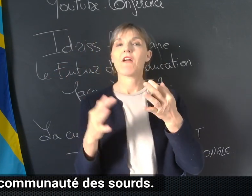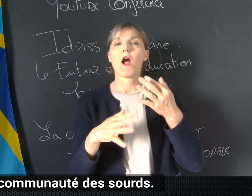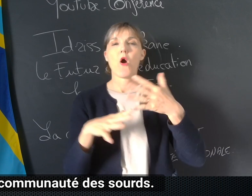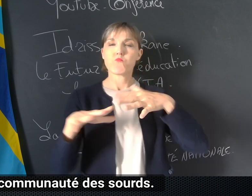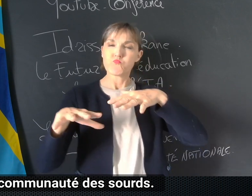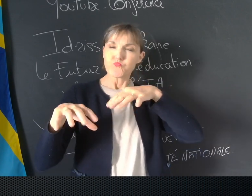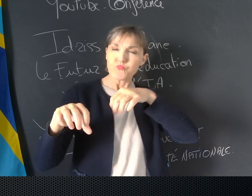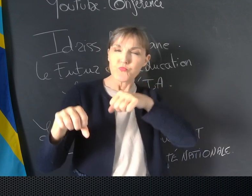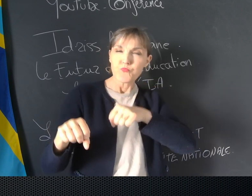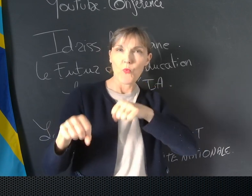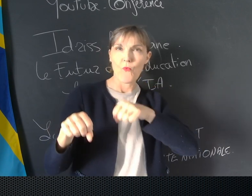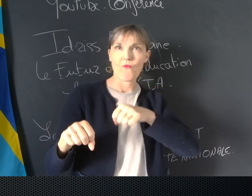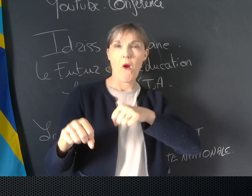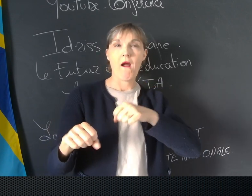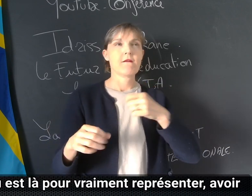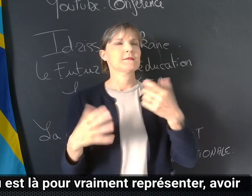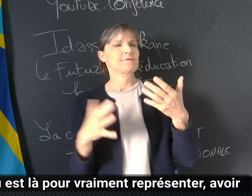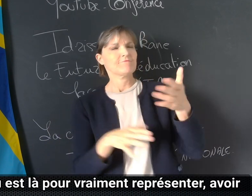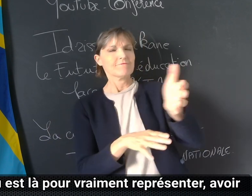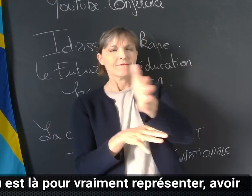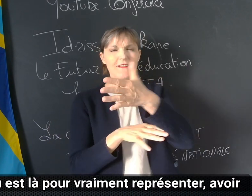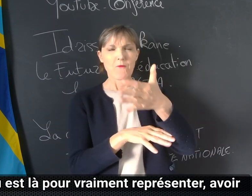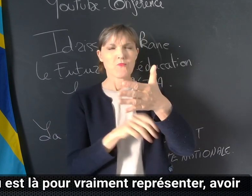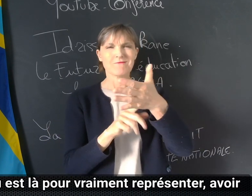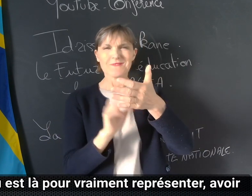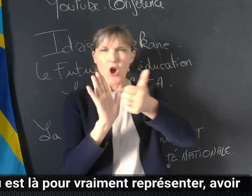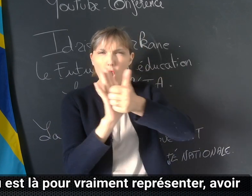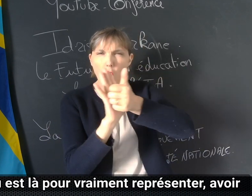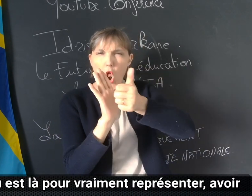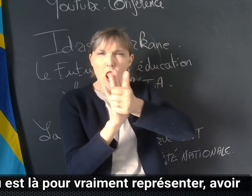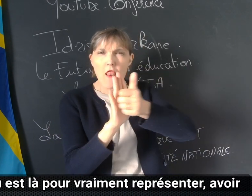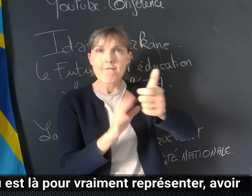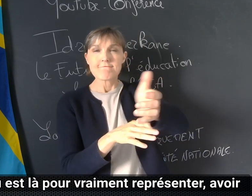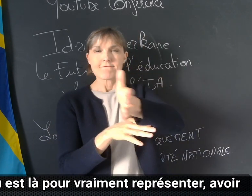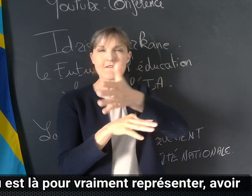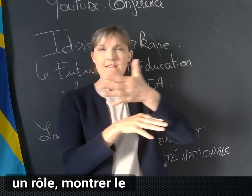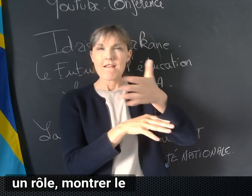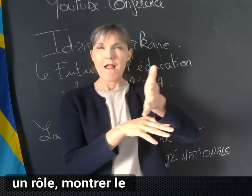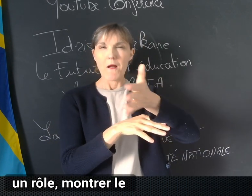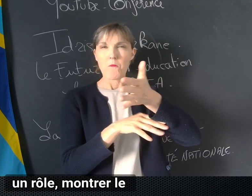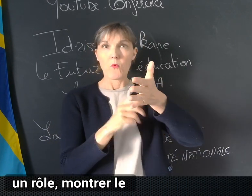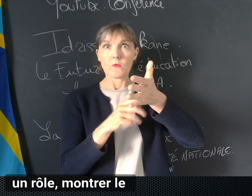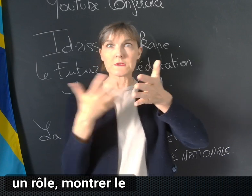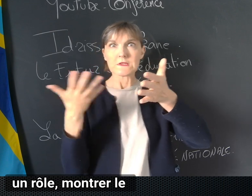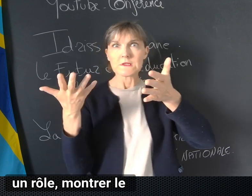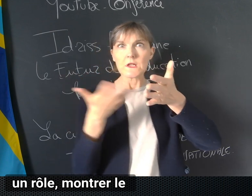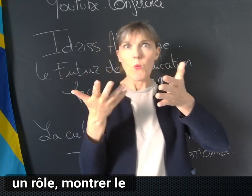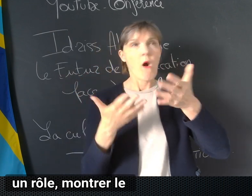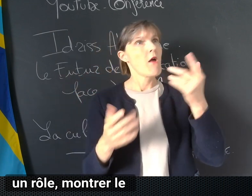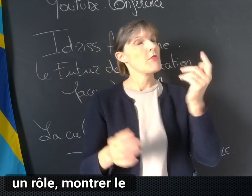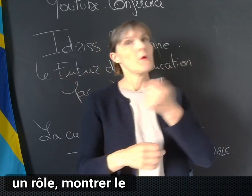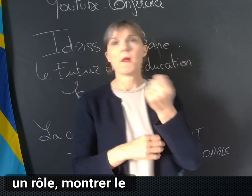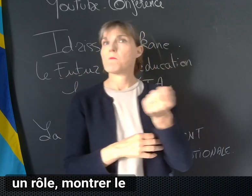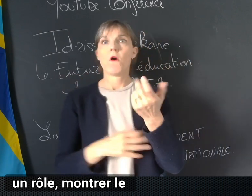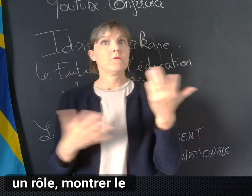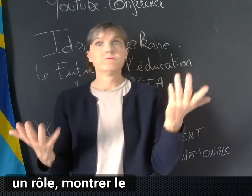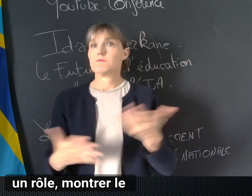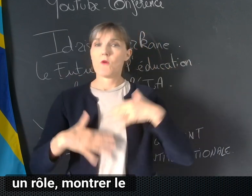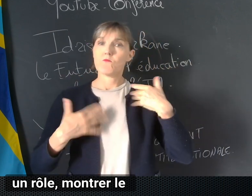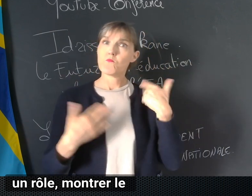sourds. Donc un drapeau est là pour vraiment représenter, avoir un rôle, montrer le